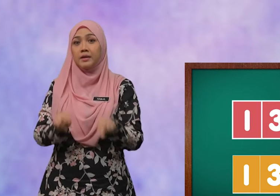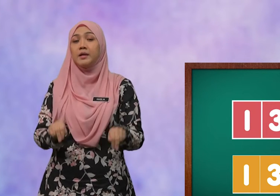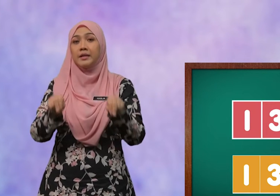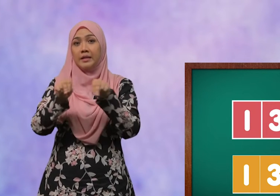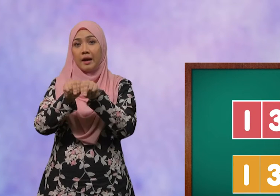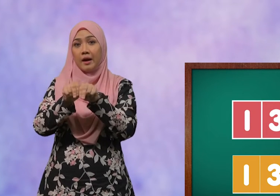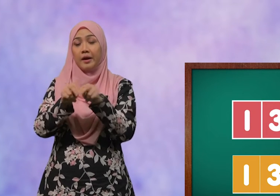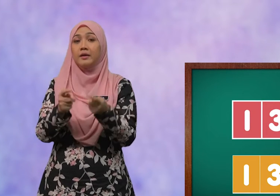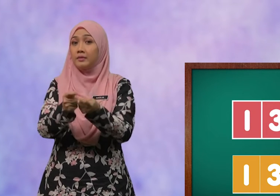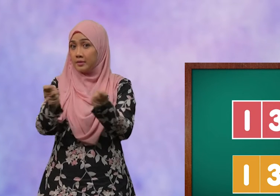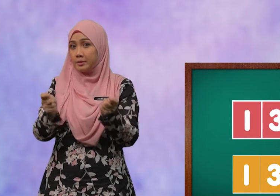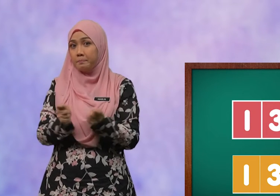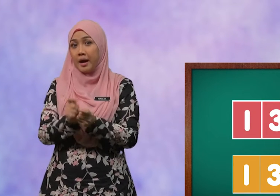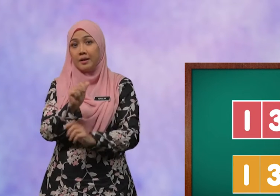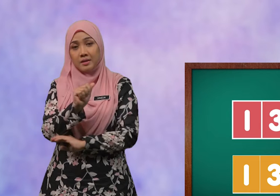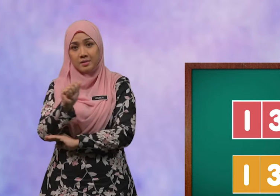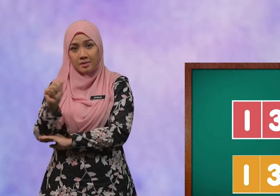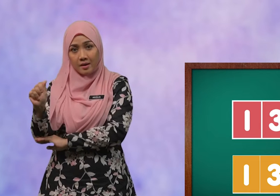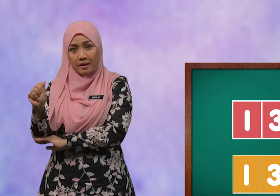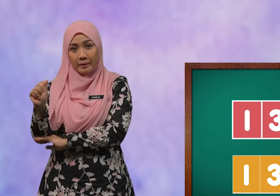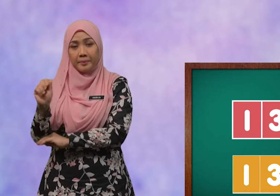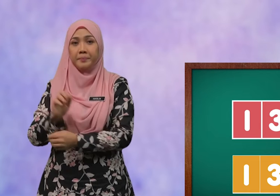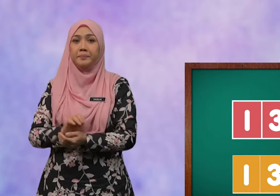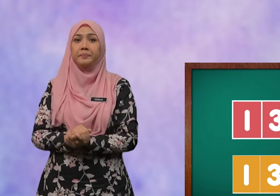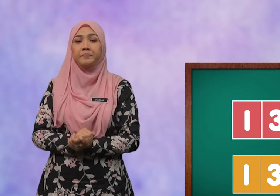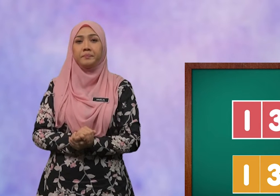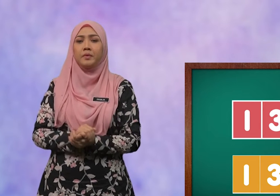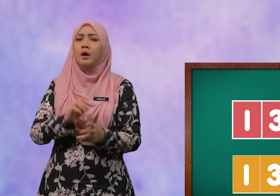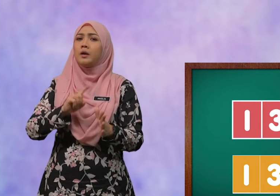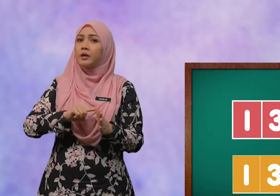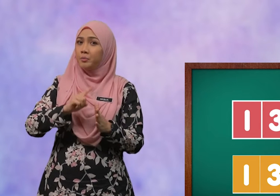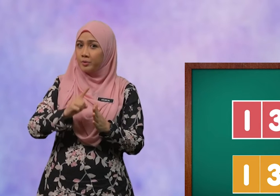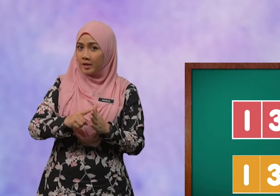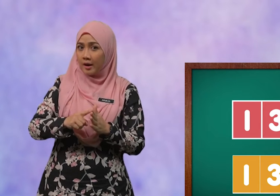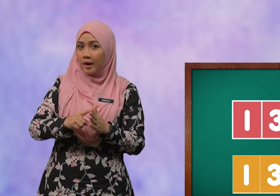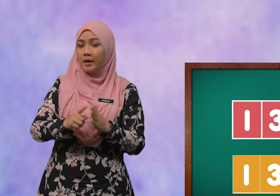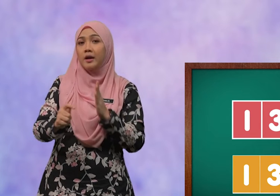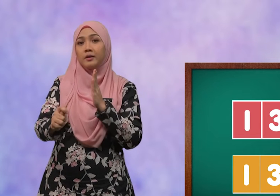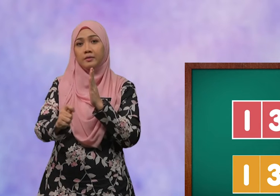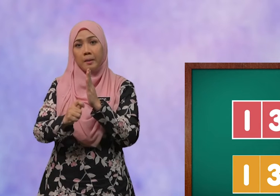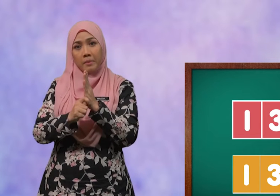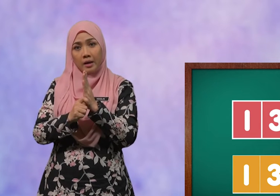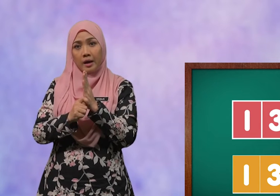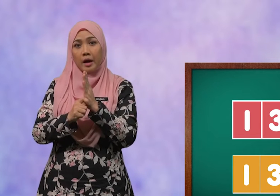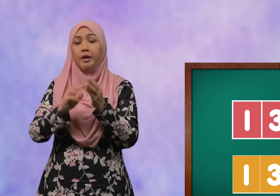nilai tempat sah. Kemudian, tambahkan